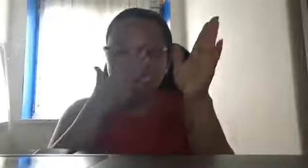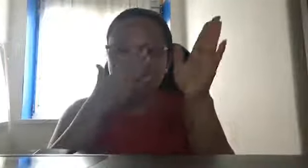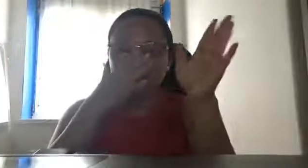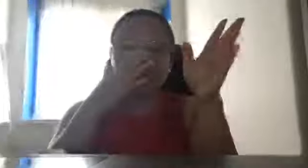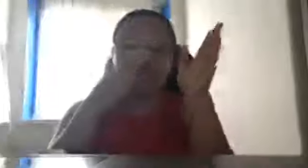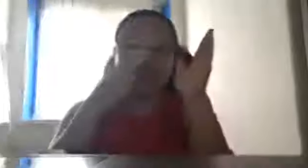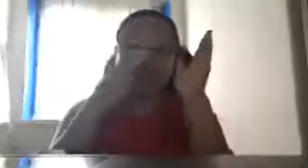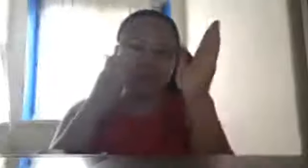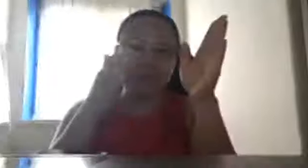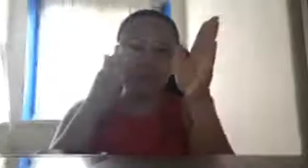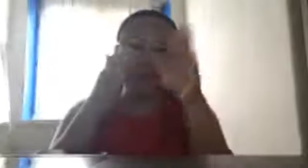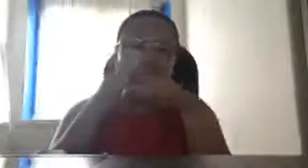Mindanao,